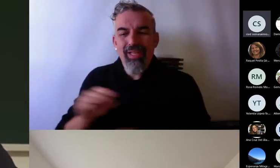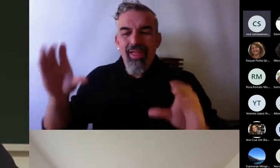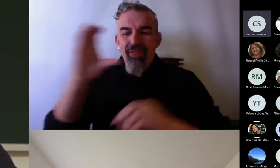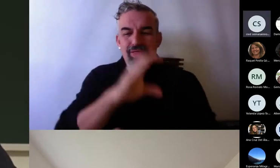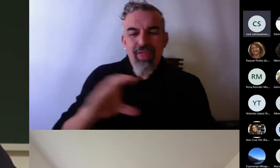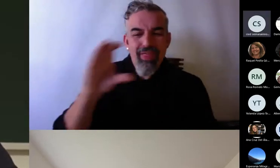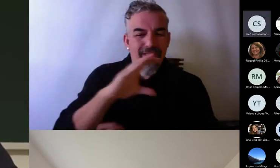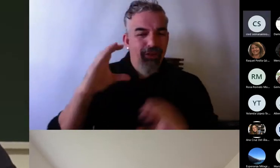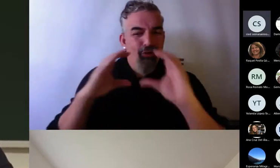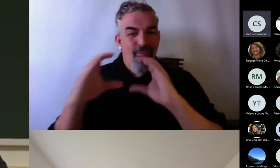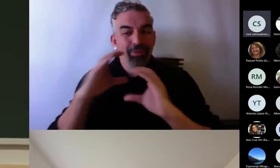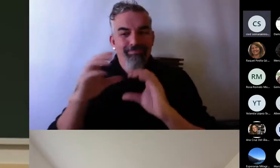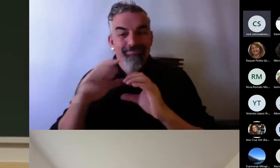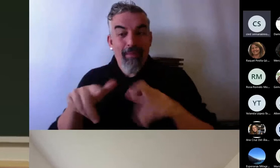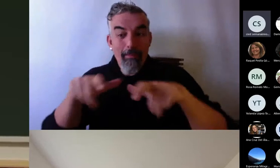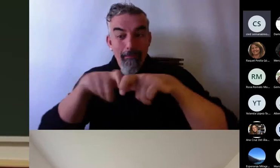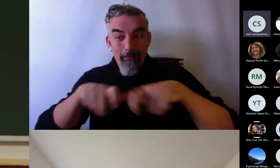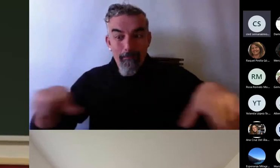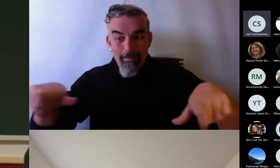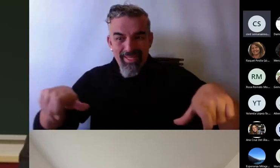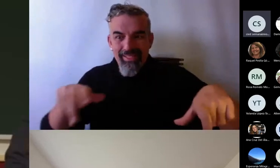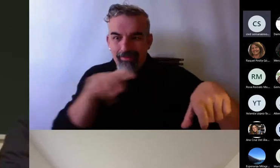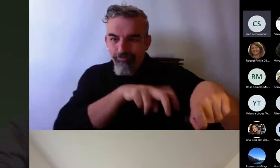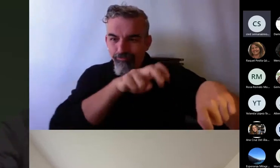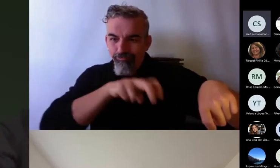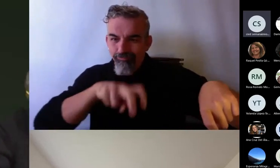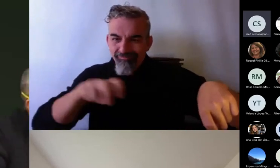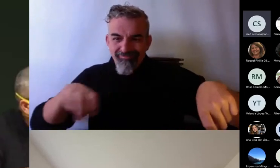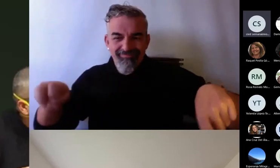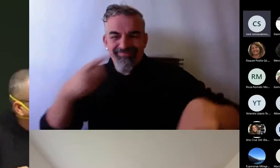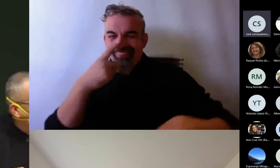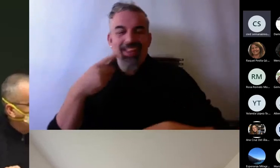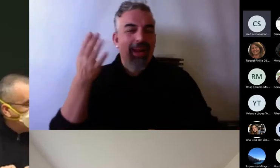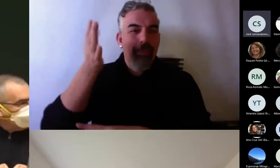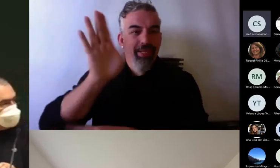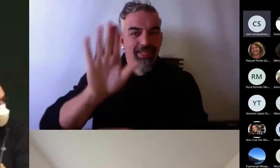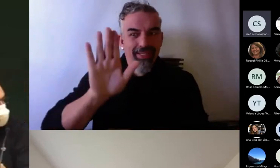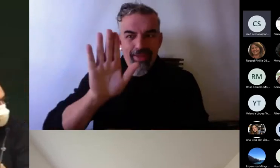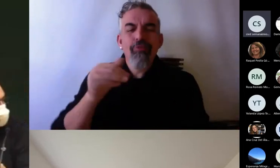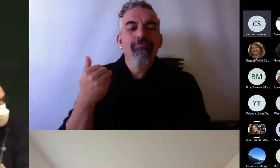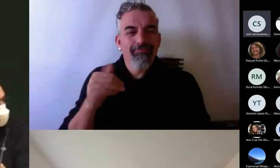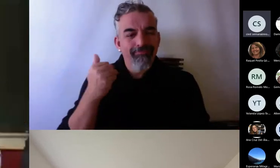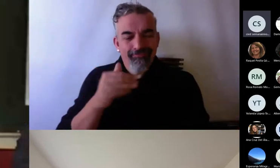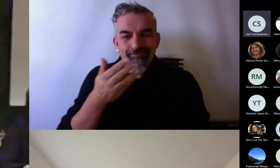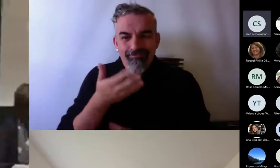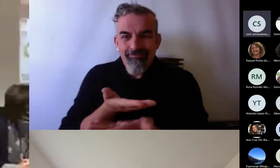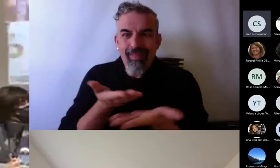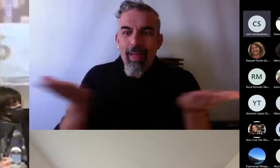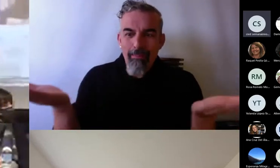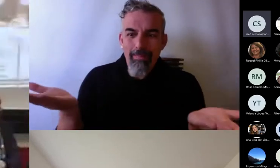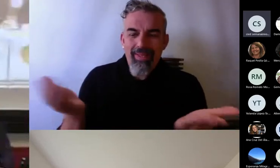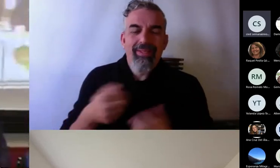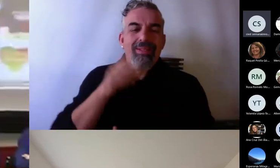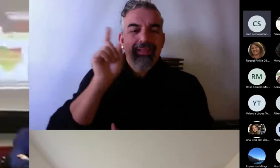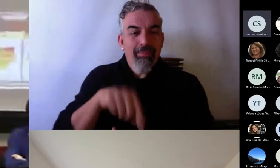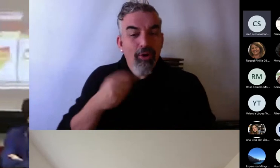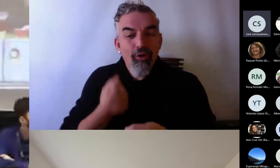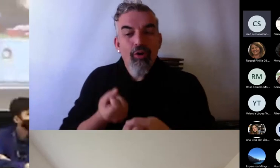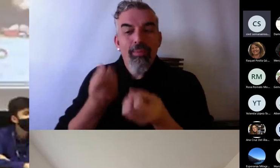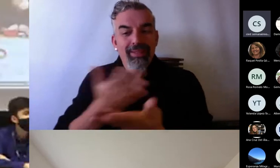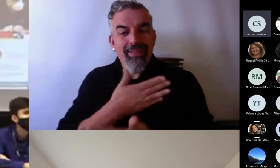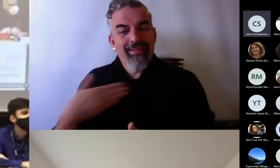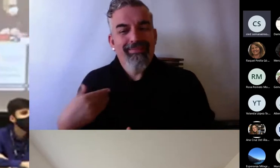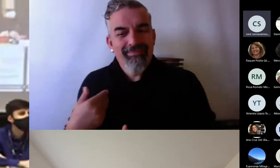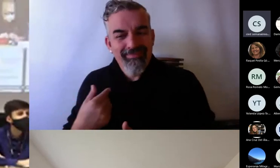como veis tenemos una amplia representación y quería también comentar, no